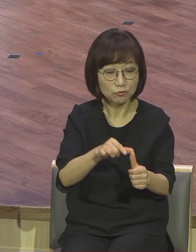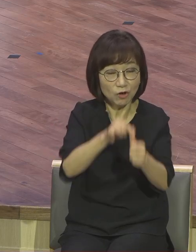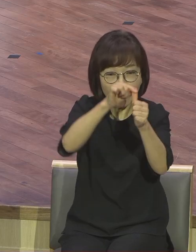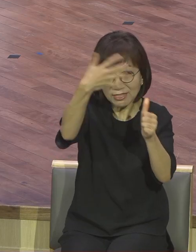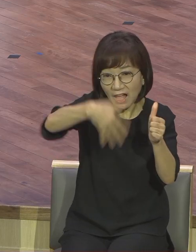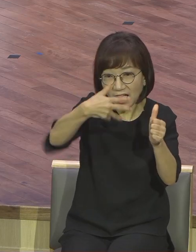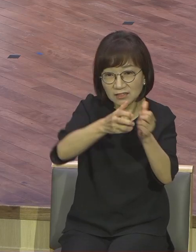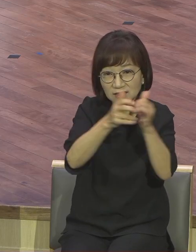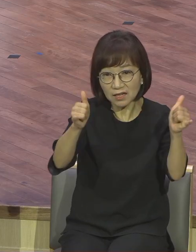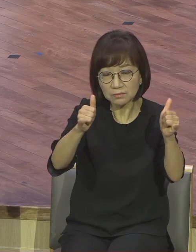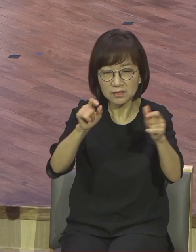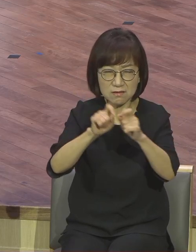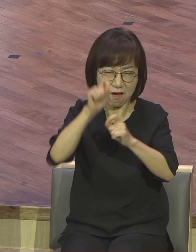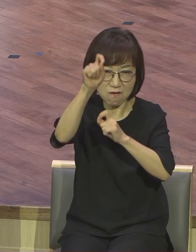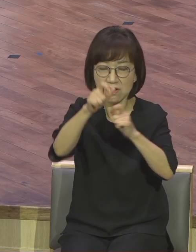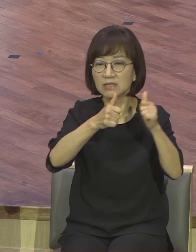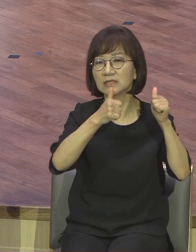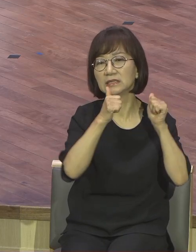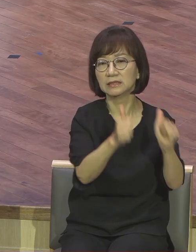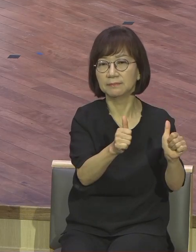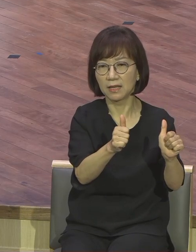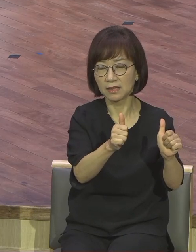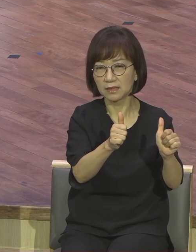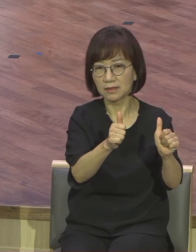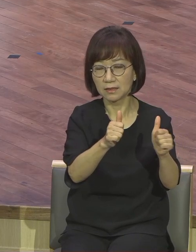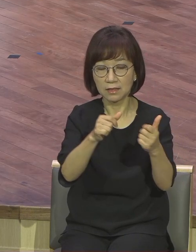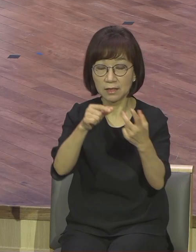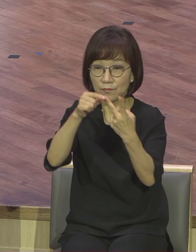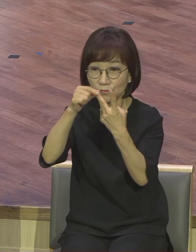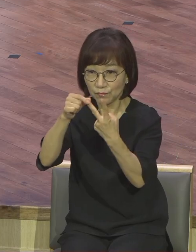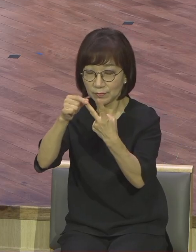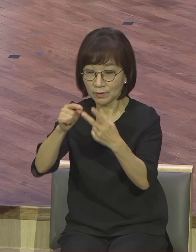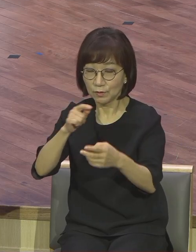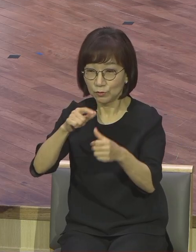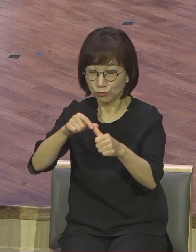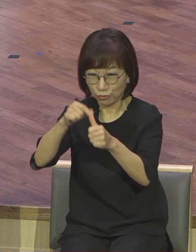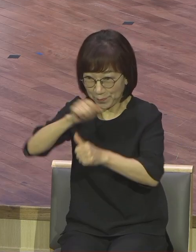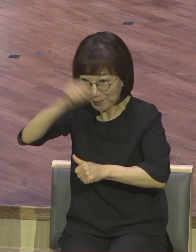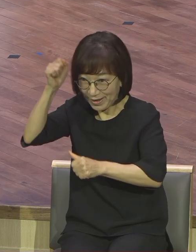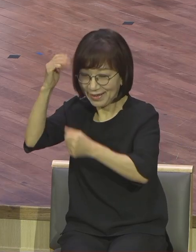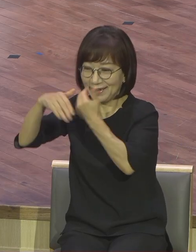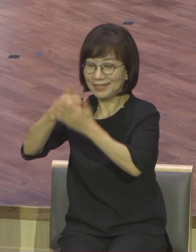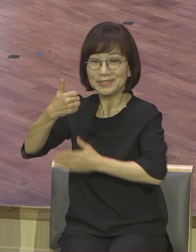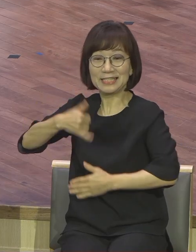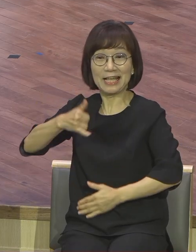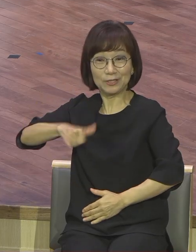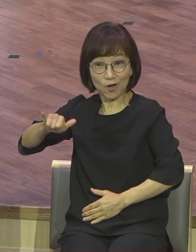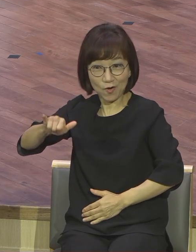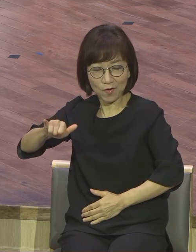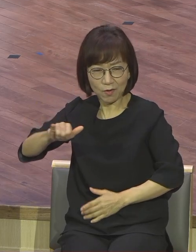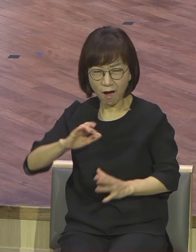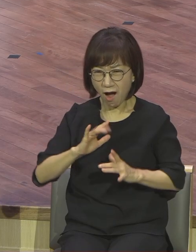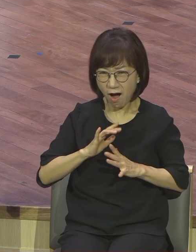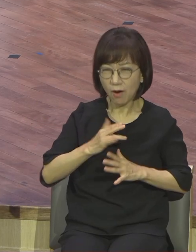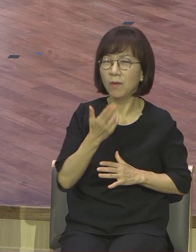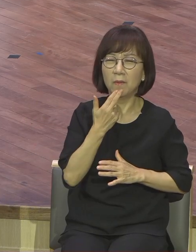심판으로 구원받은 하나님의 자녀에게는 무섬과 두려움의 시간표가 아니라